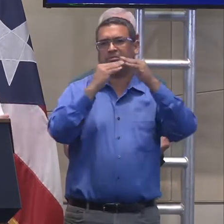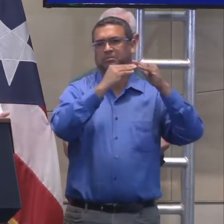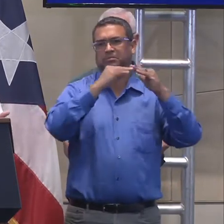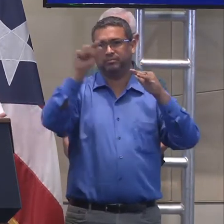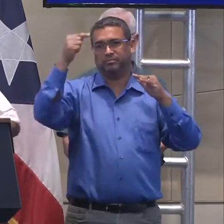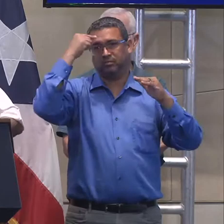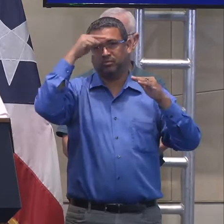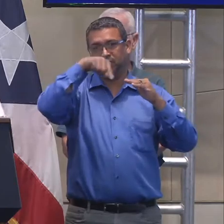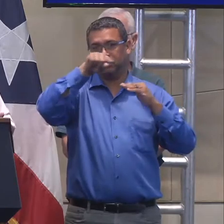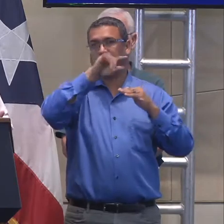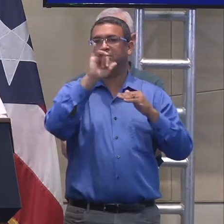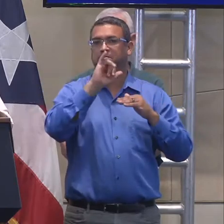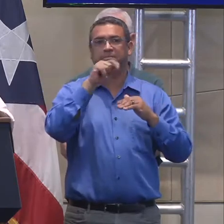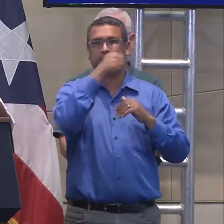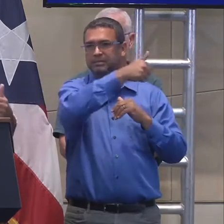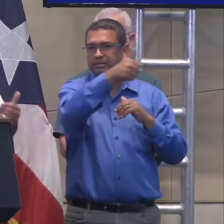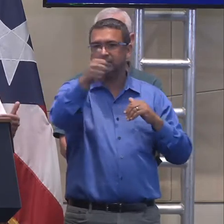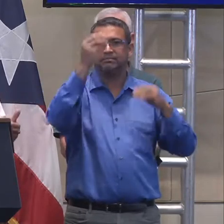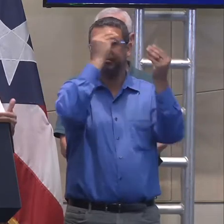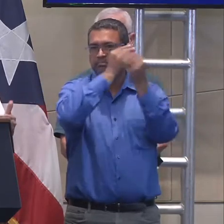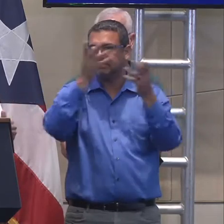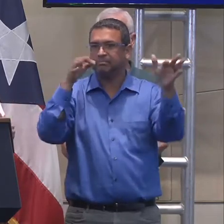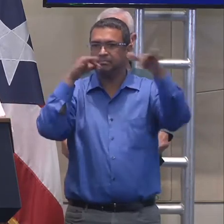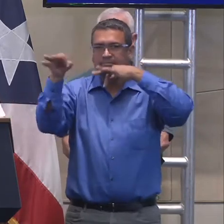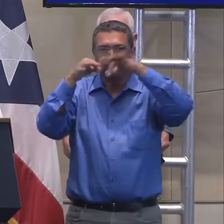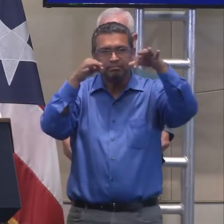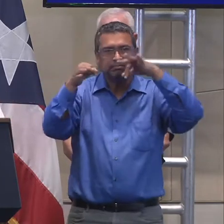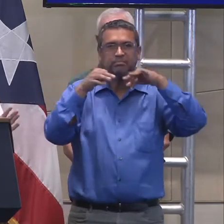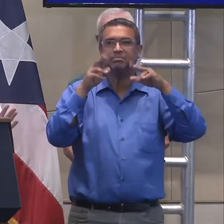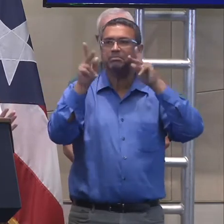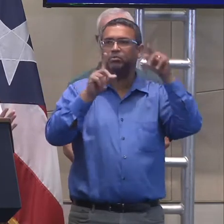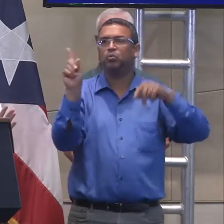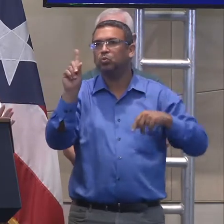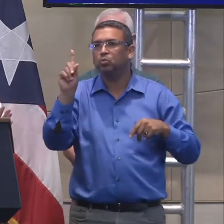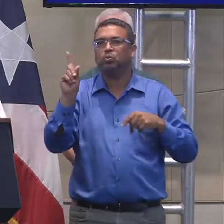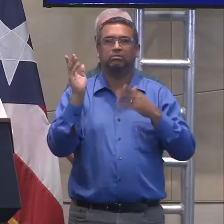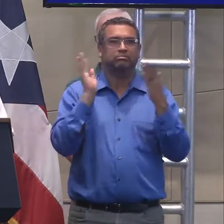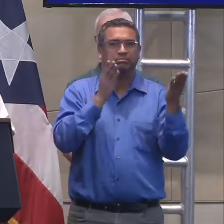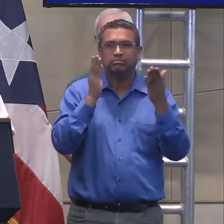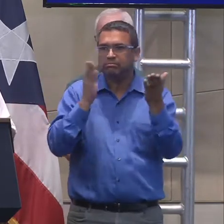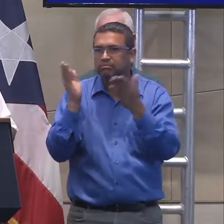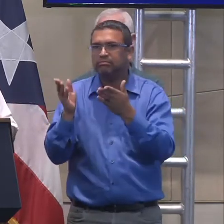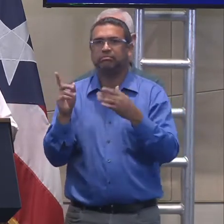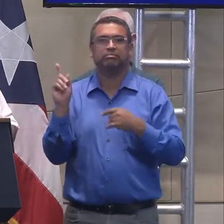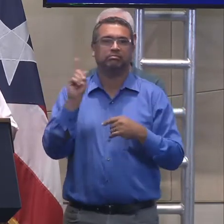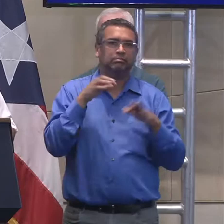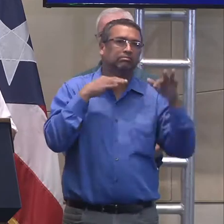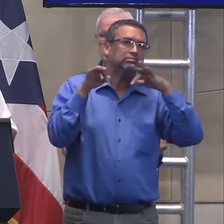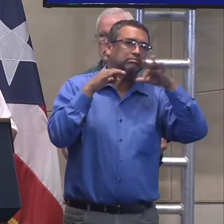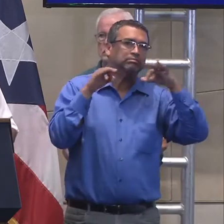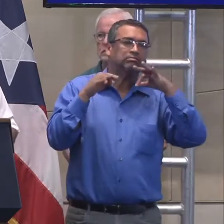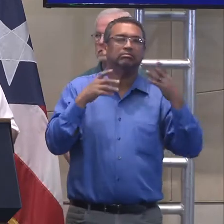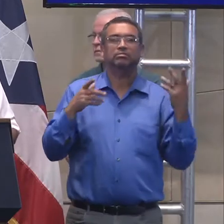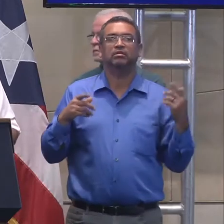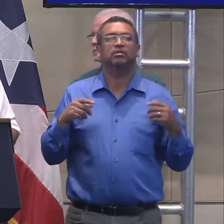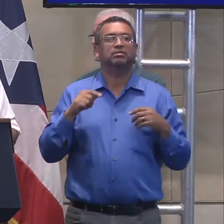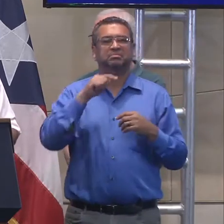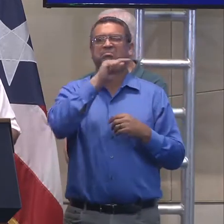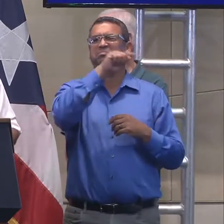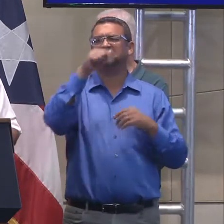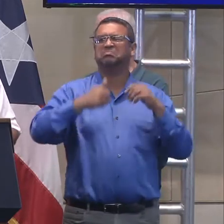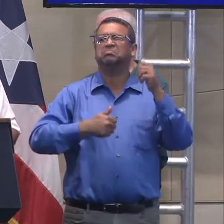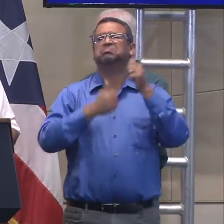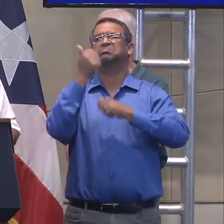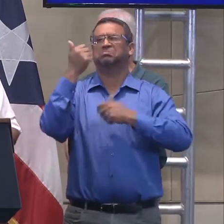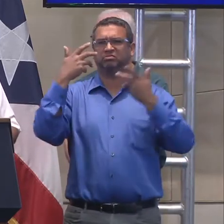buscar la comida, ¿verdad? ¿Dónde? ¿Cuál es el centro de distribución? Y si no tienen centro de distribución, como la mayoría de los municipios tienen, esto,